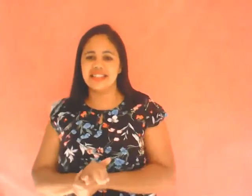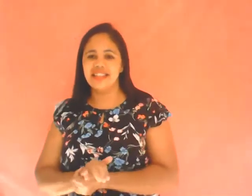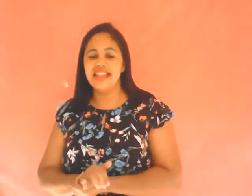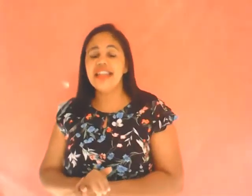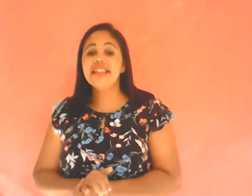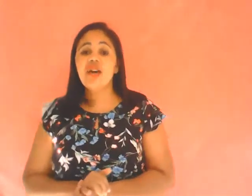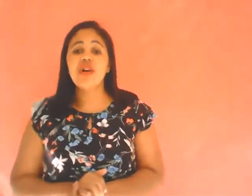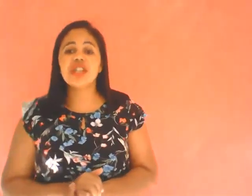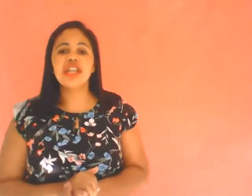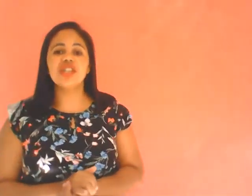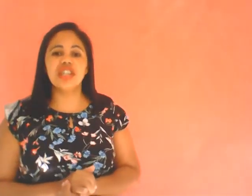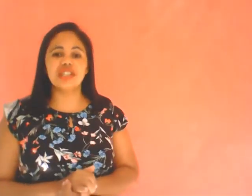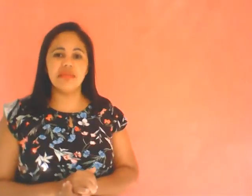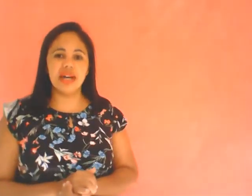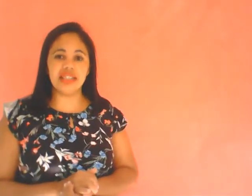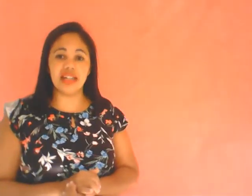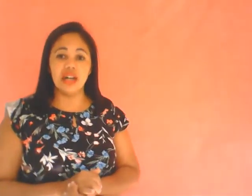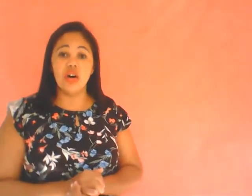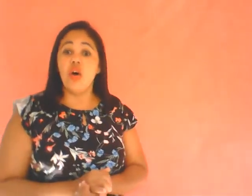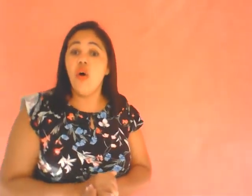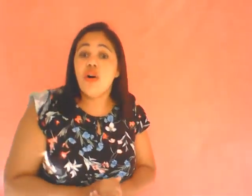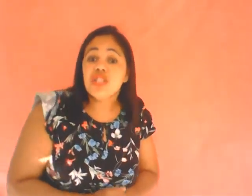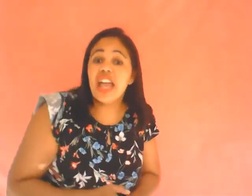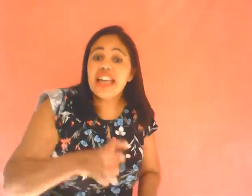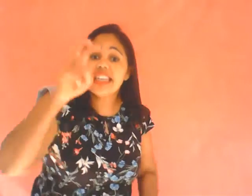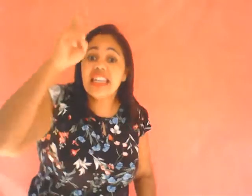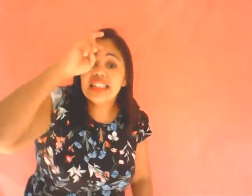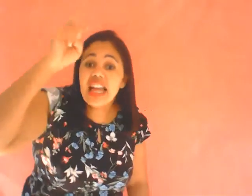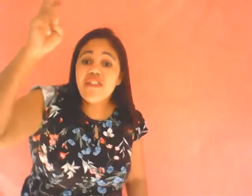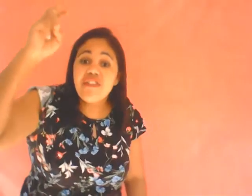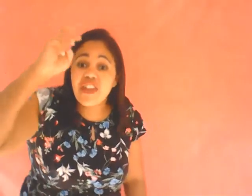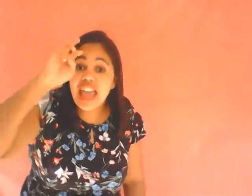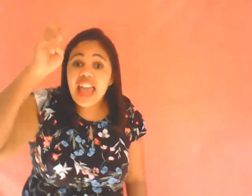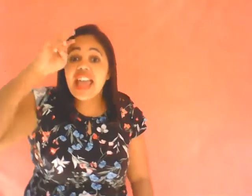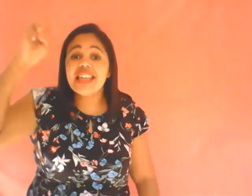Então, hoje é que dia da semana? Hoje é quinta-feira!